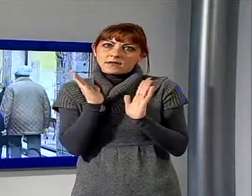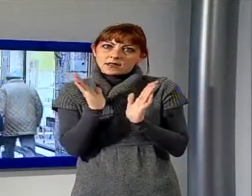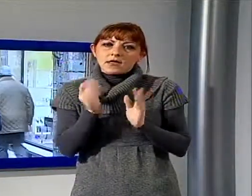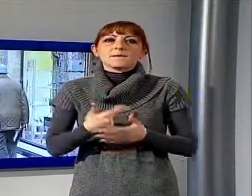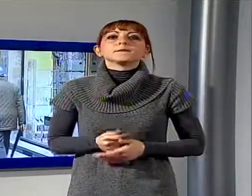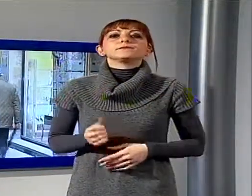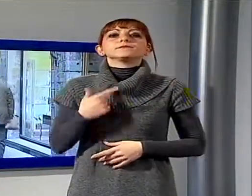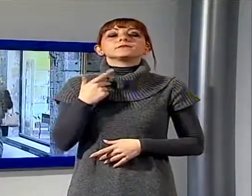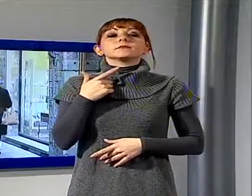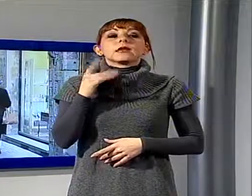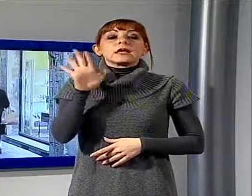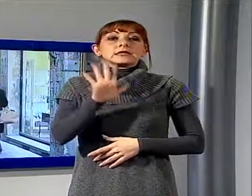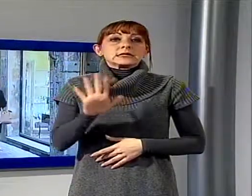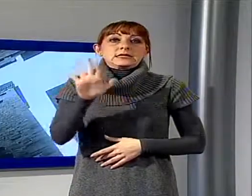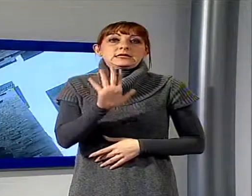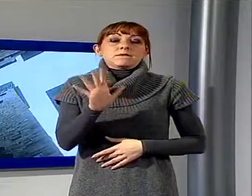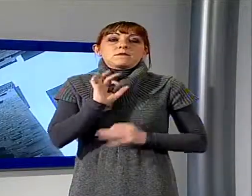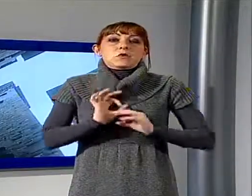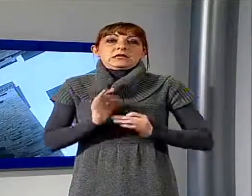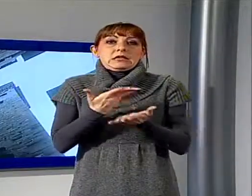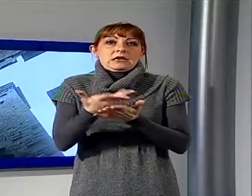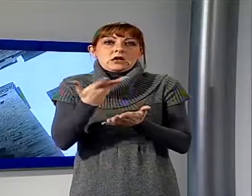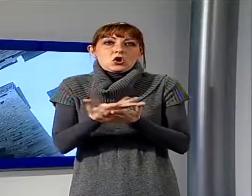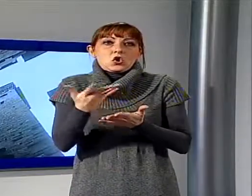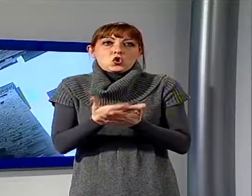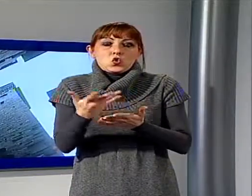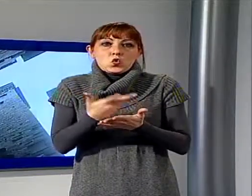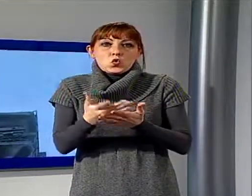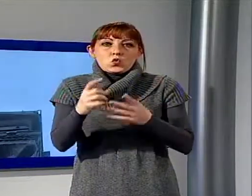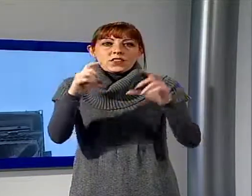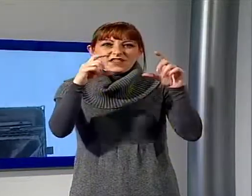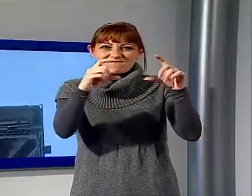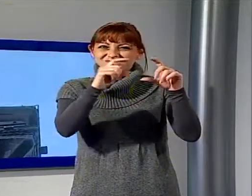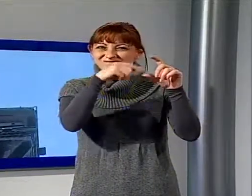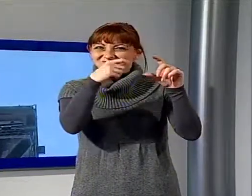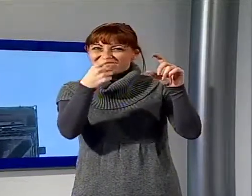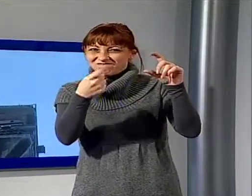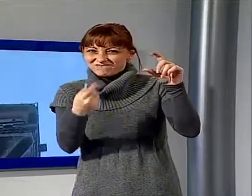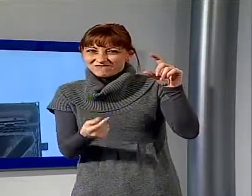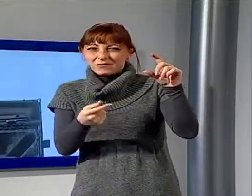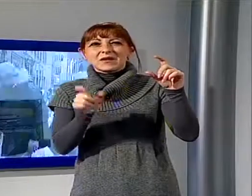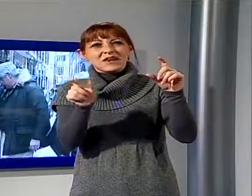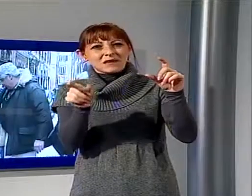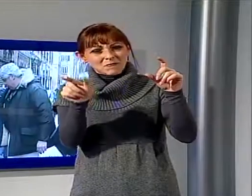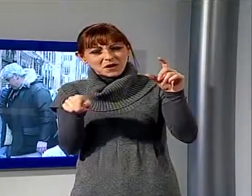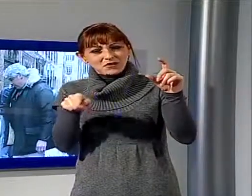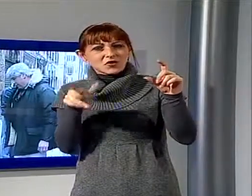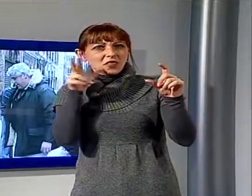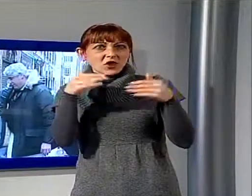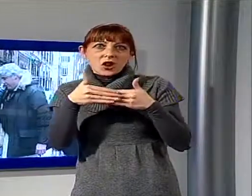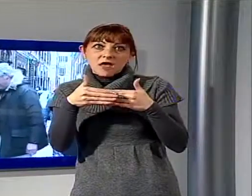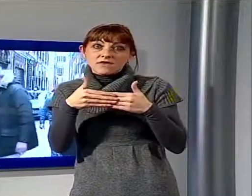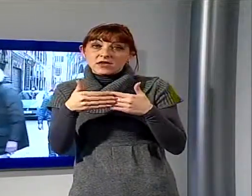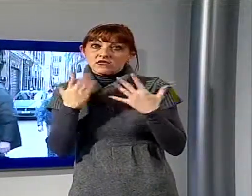il detrito avrebbe quasi sfiorato la coppia, in particolare una donna, cadendo sul lato di Via Fillungo. Scattato l'allarme sul